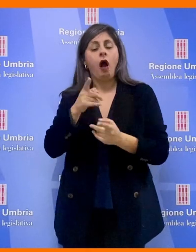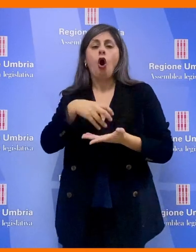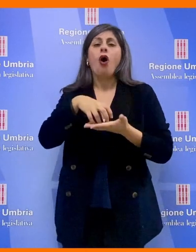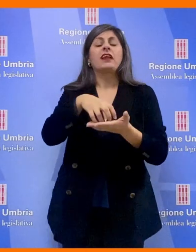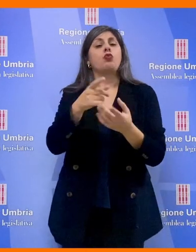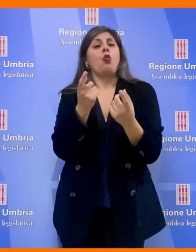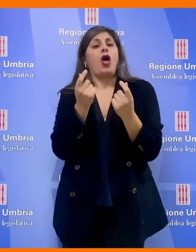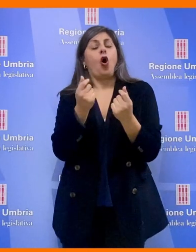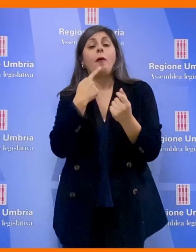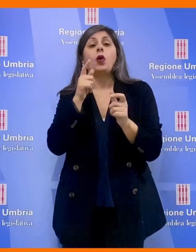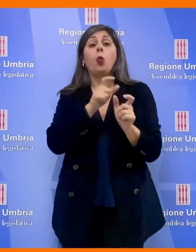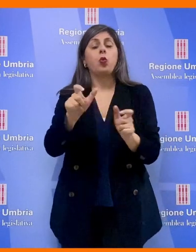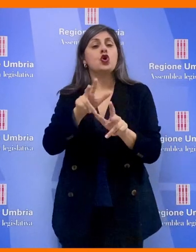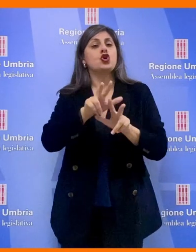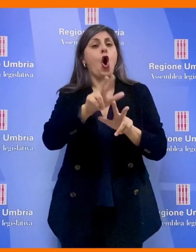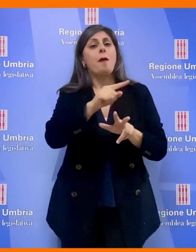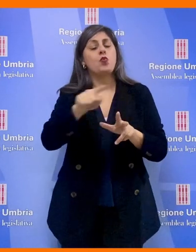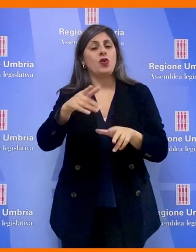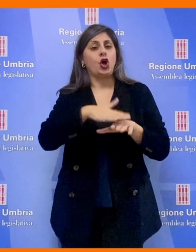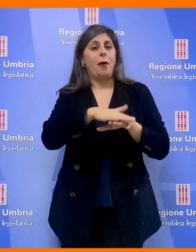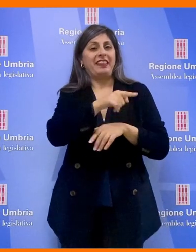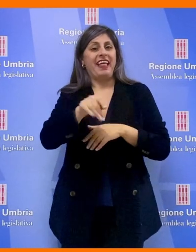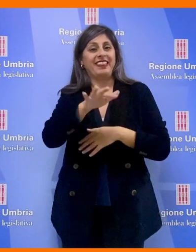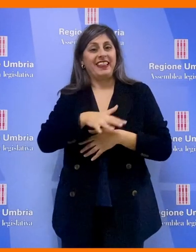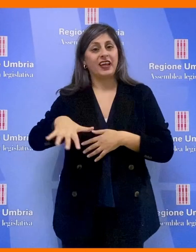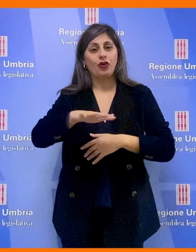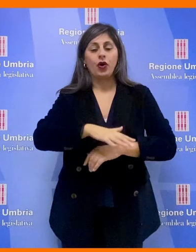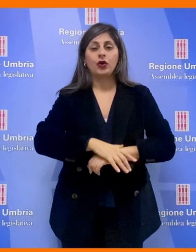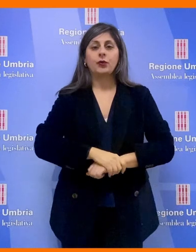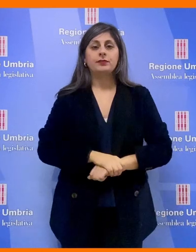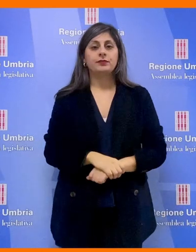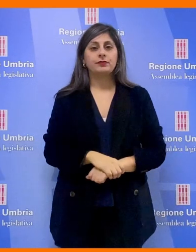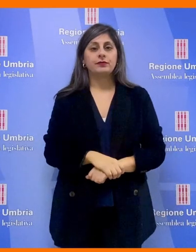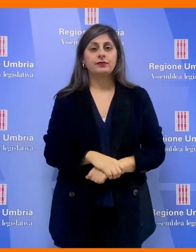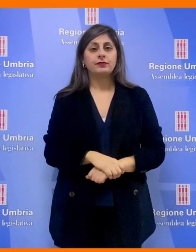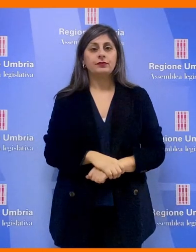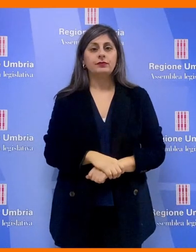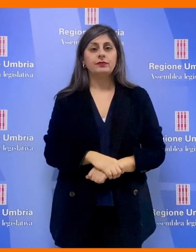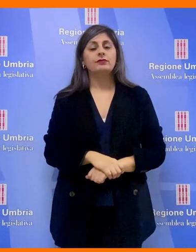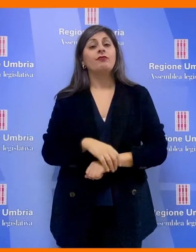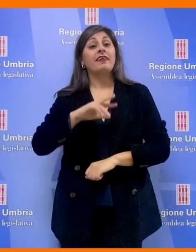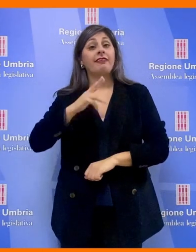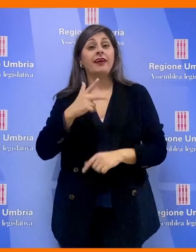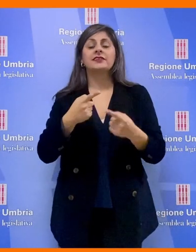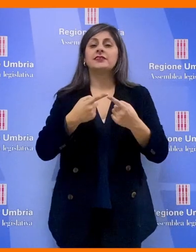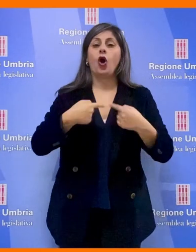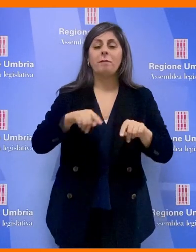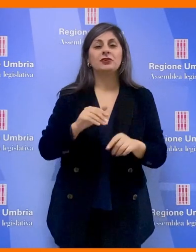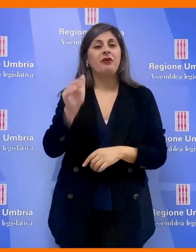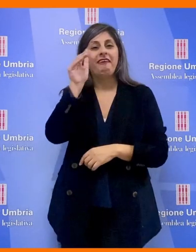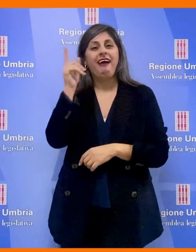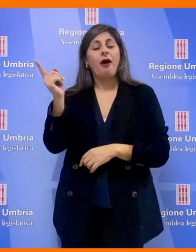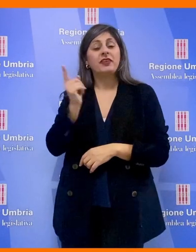economici ai comuni territorialmente competenti. In terza commissione è audizione